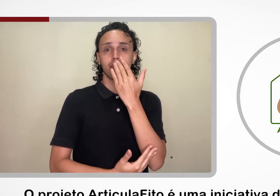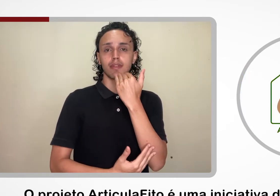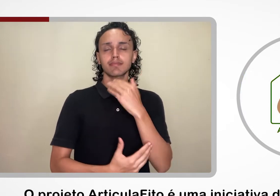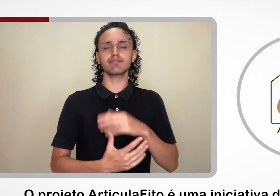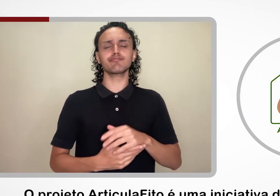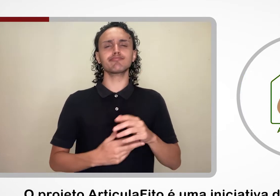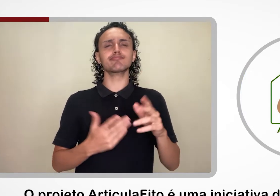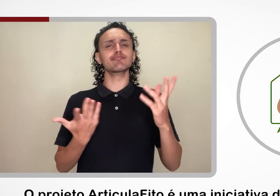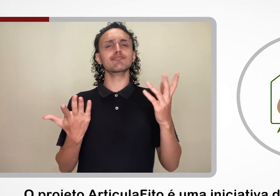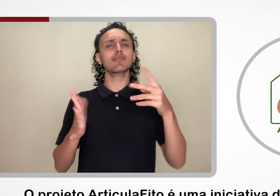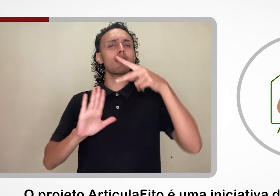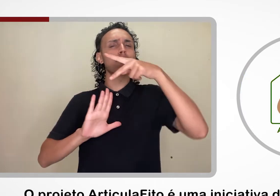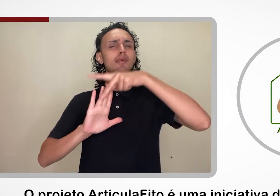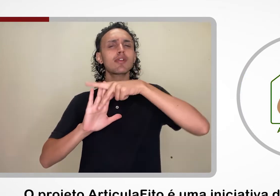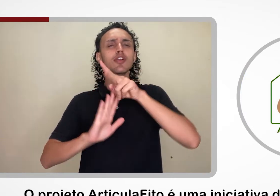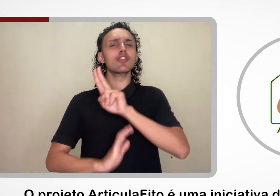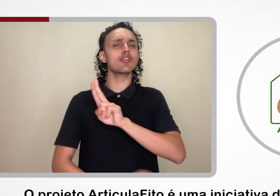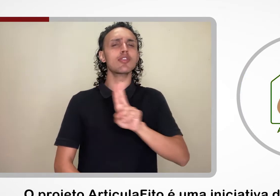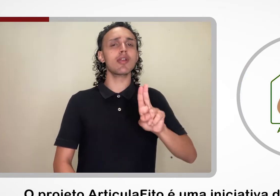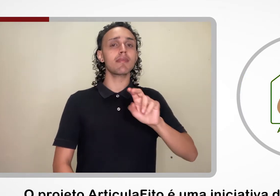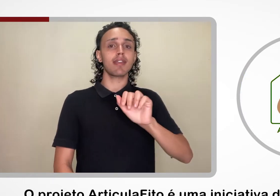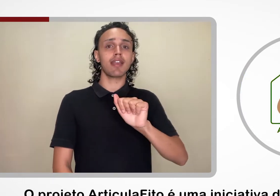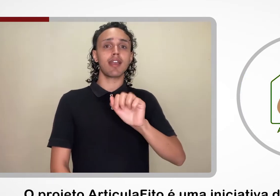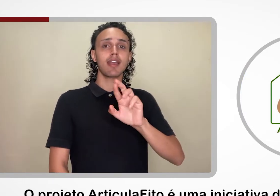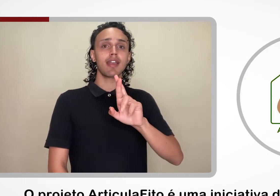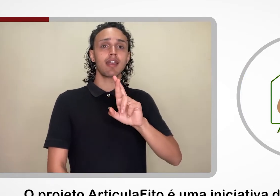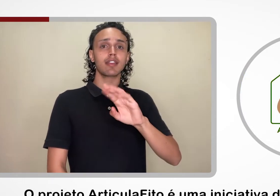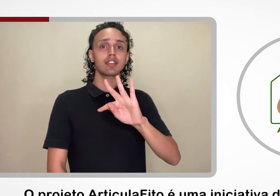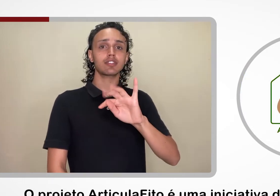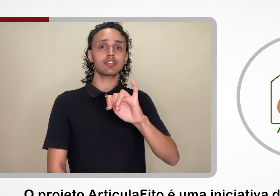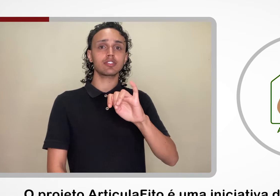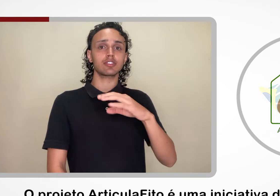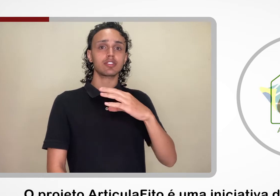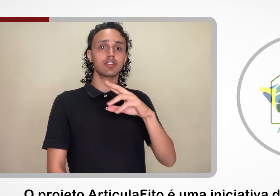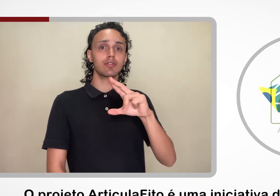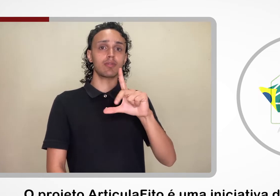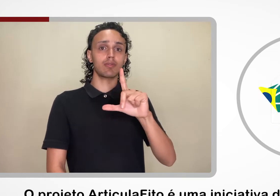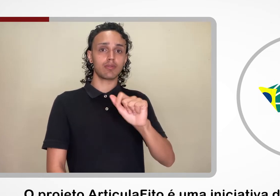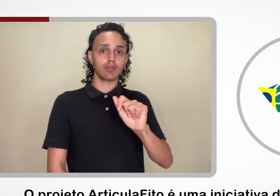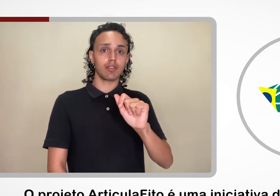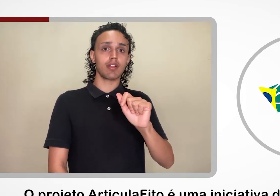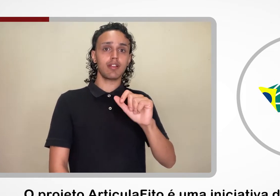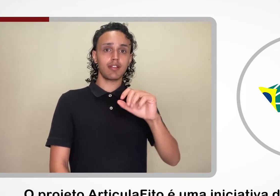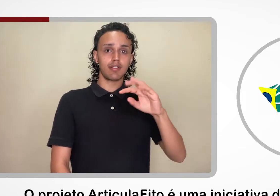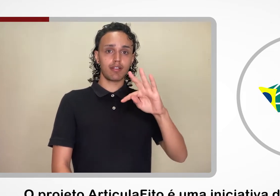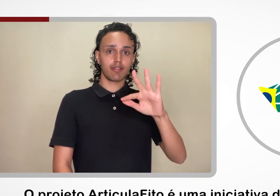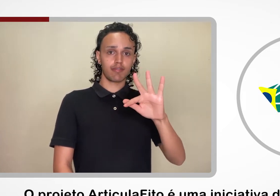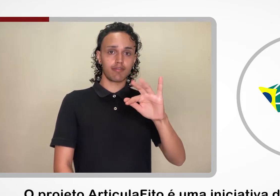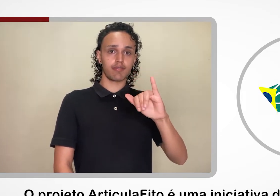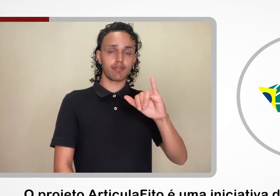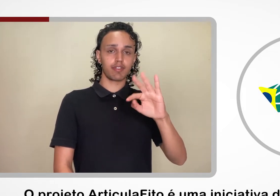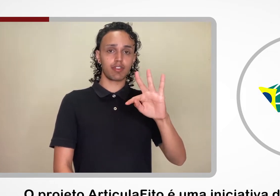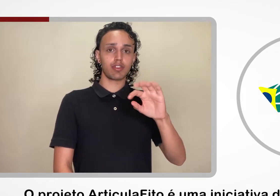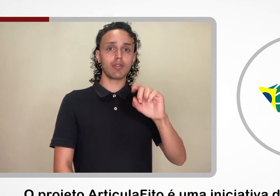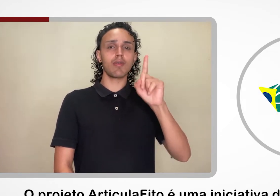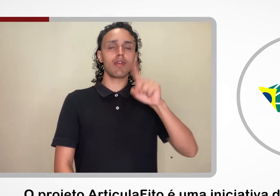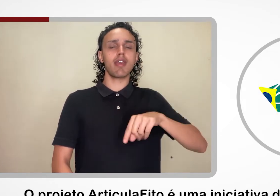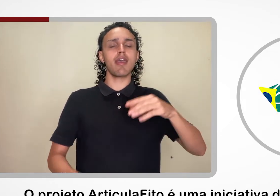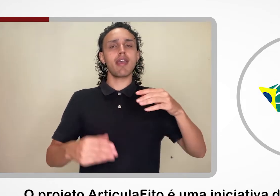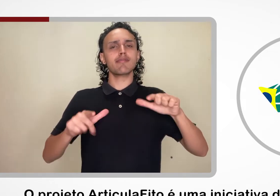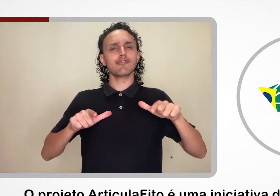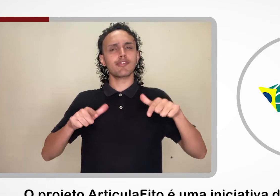Articola FITO é uma iniciativa da Fiocruz e do Ministério da Agricultura,